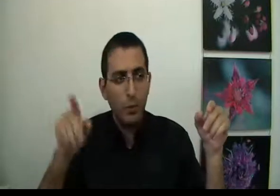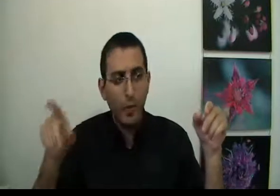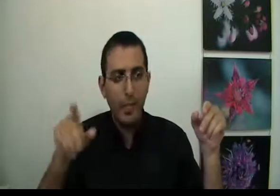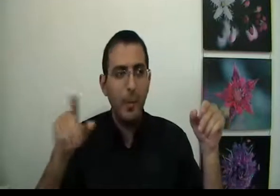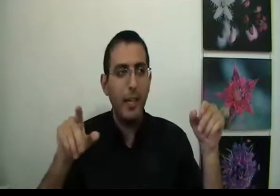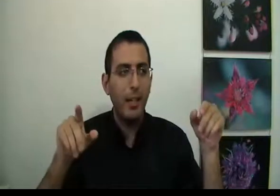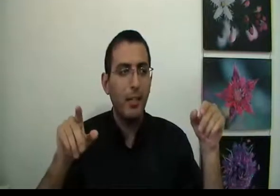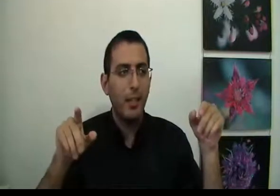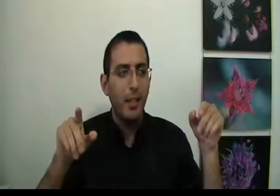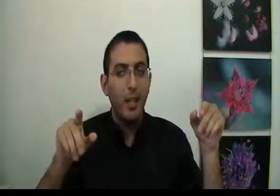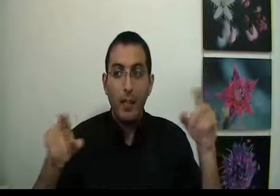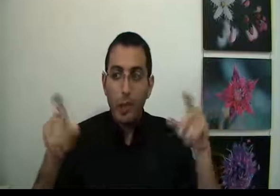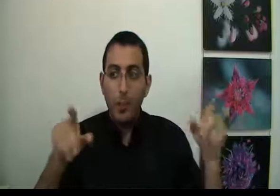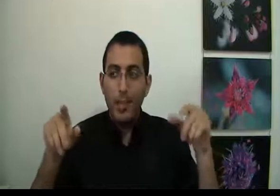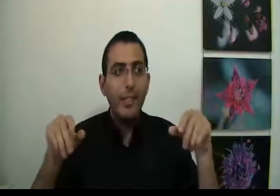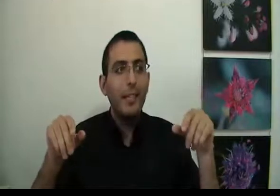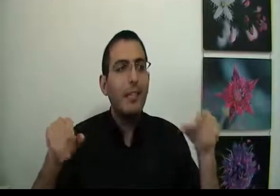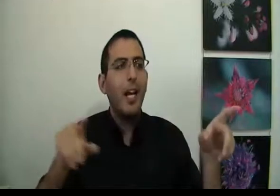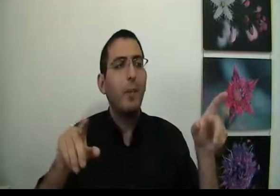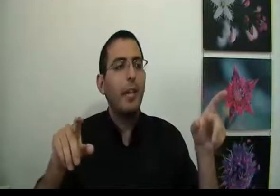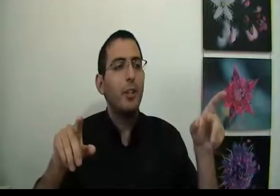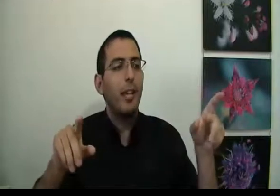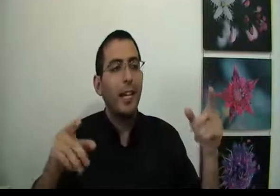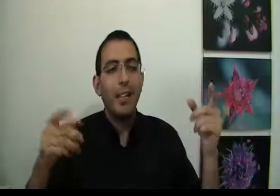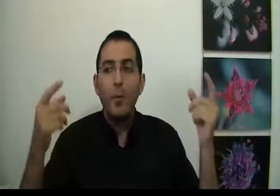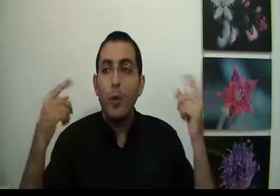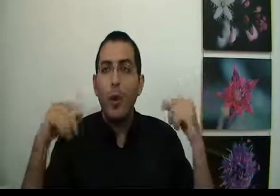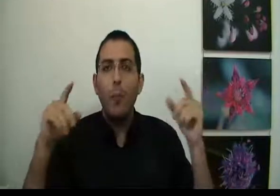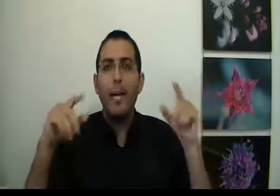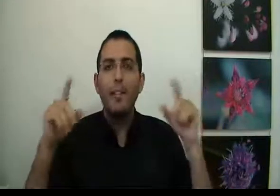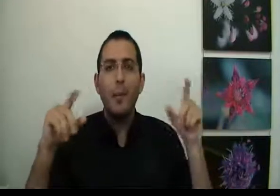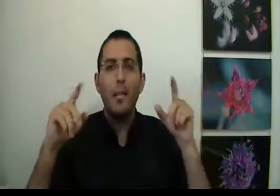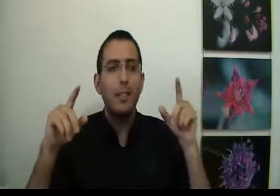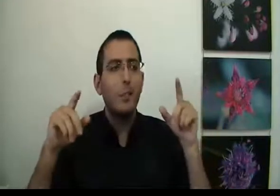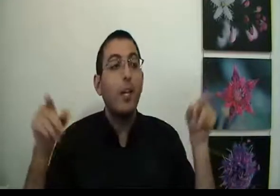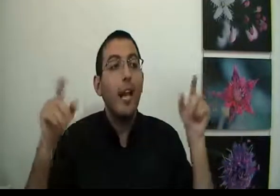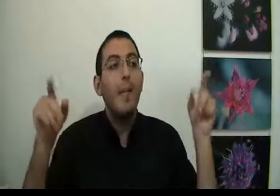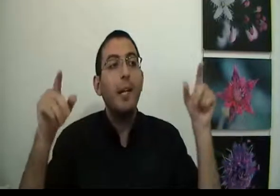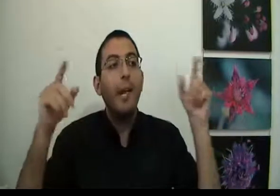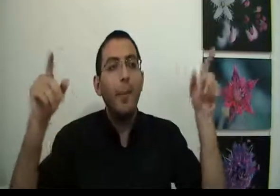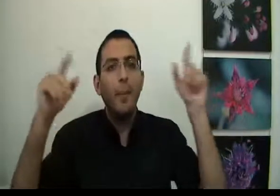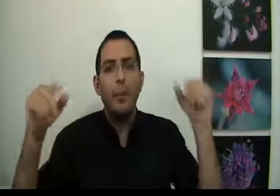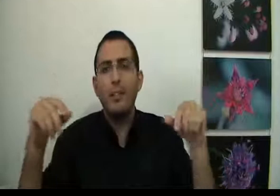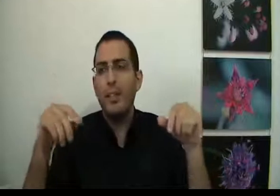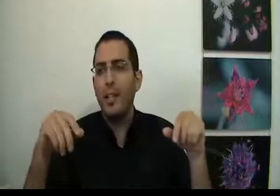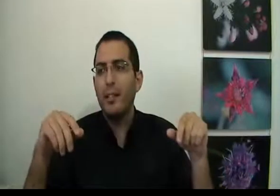מפחד מכך שאם הוא להשיג את זה זה רק בגלל השקר כי האדם לא אומר את האמת לעצמו למה אני בכלל באמת רוצה את הדבר הזה